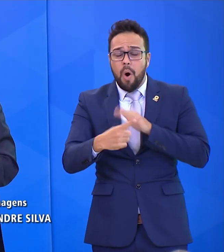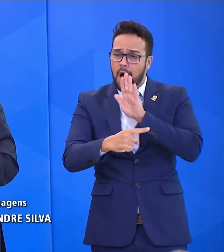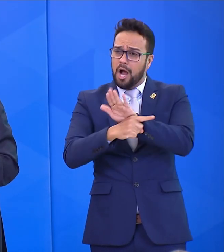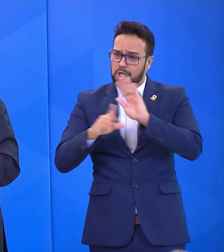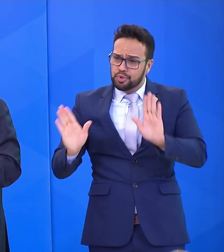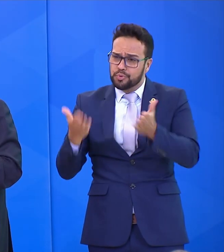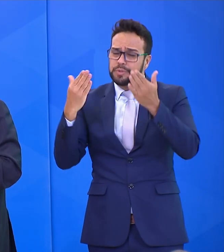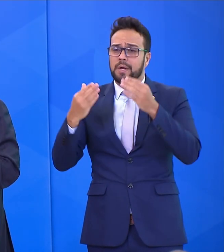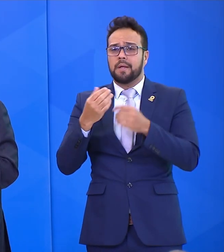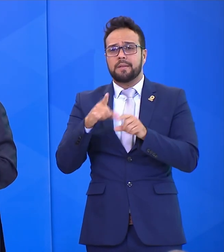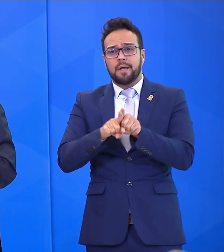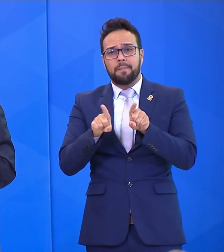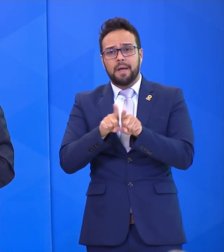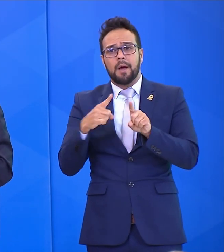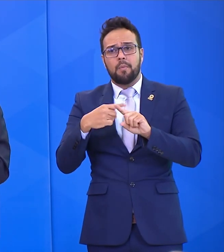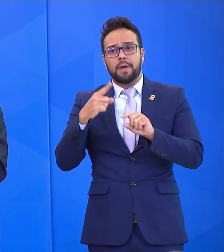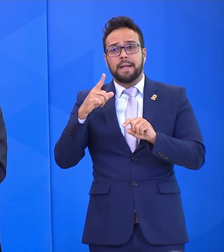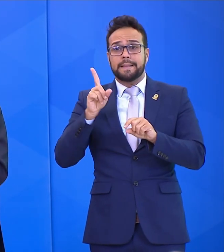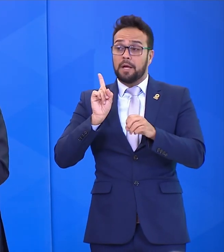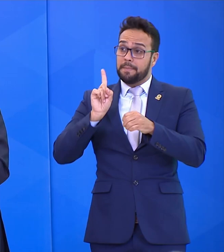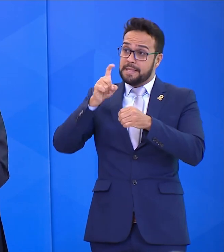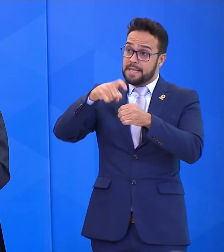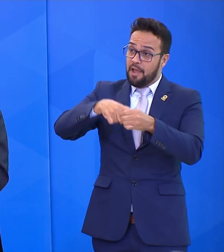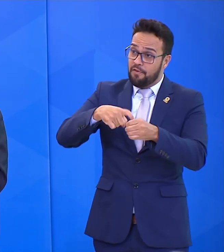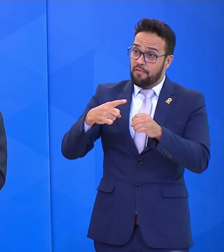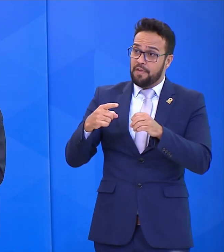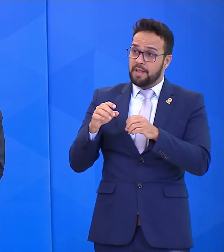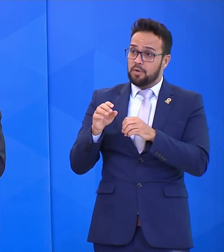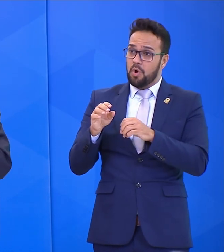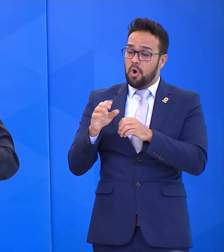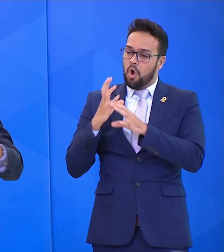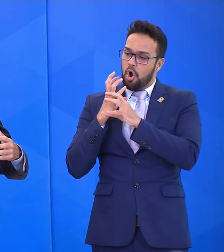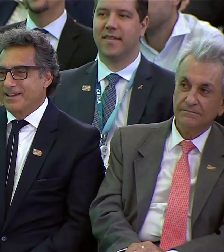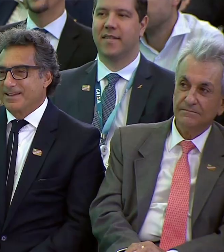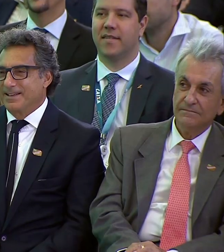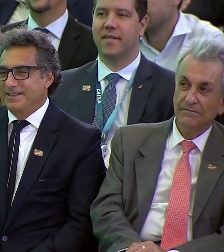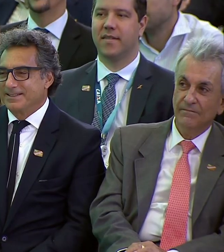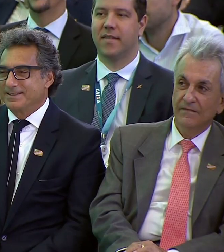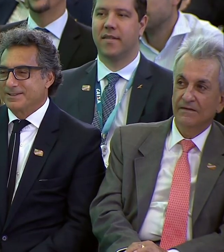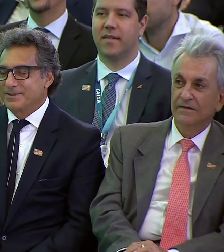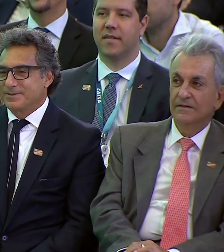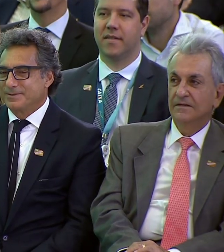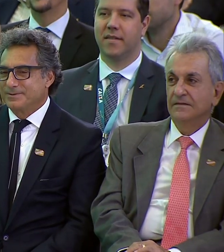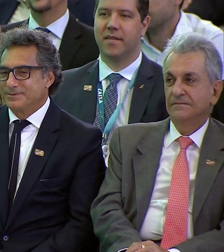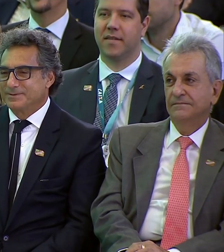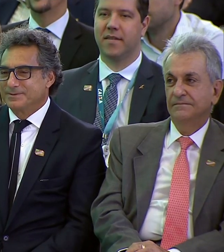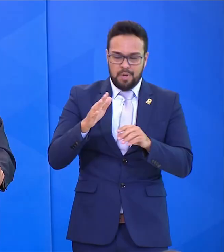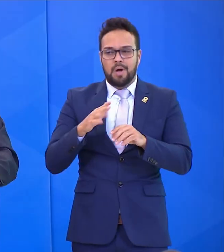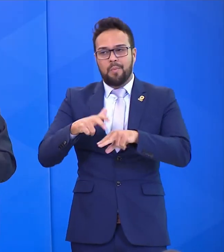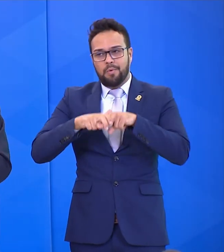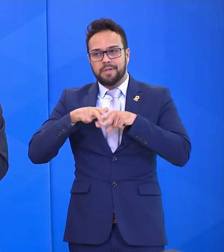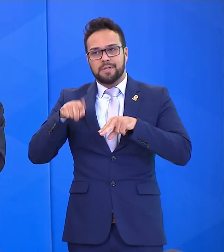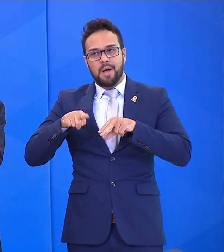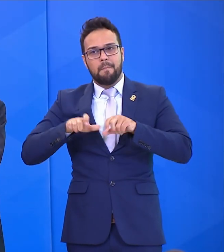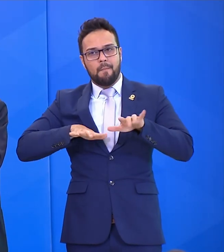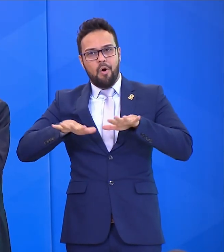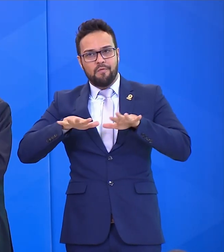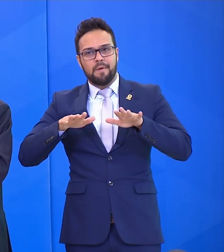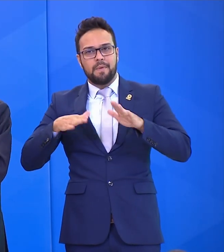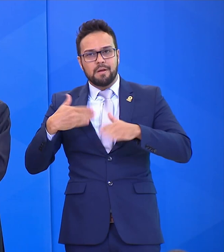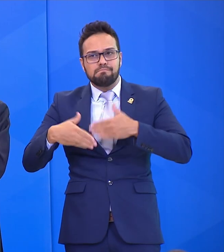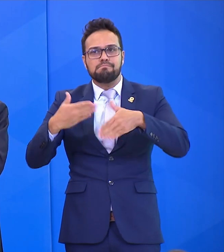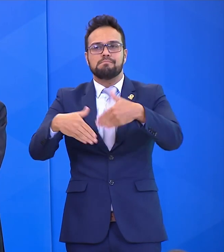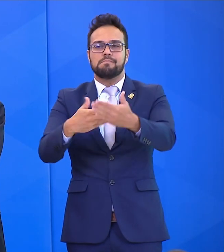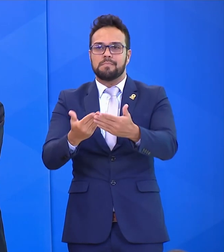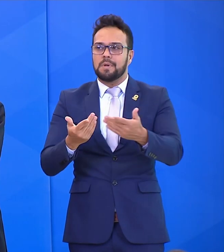que favorece as classes mais baixas só é possível porque o governo está fazendo o dever de casa. Temos que prosseguir